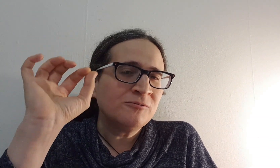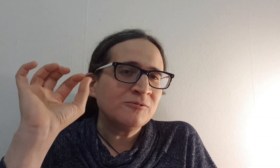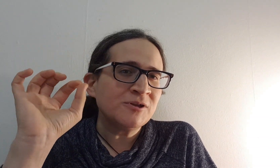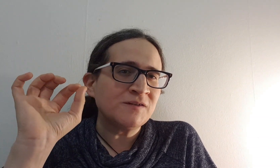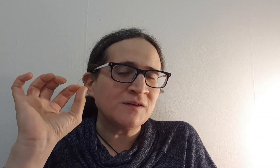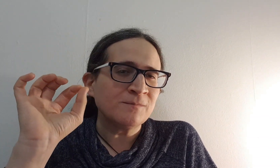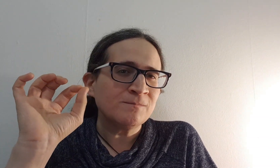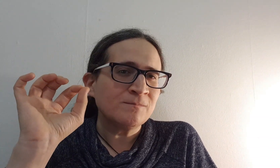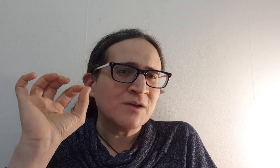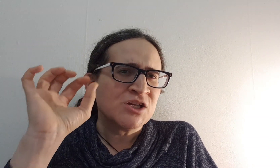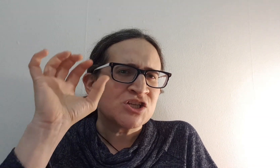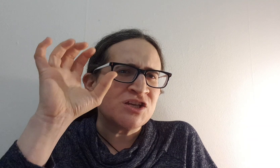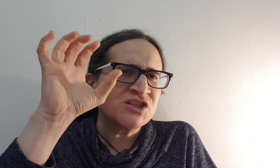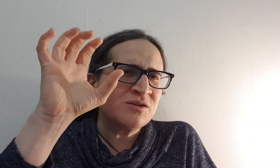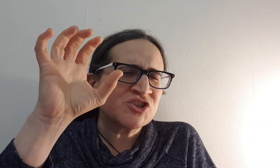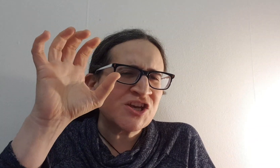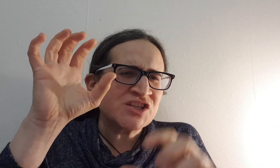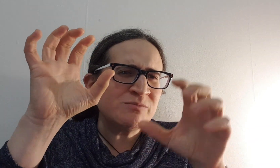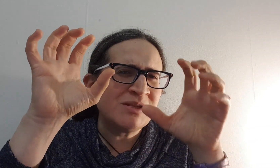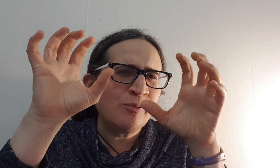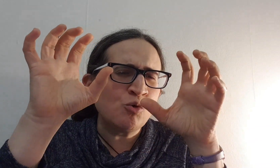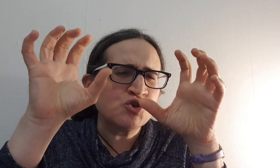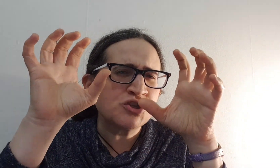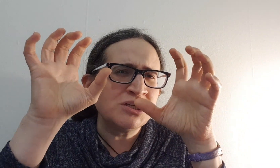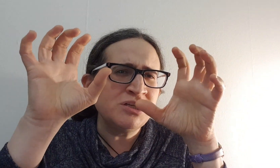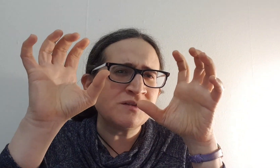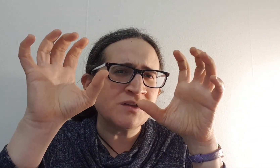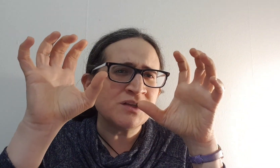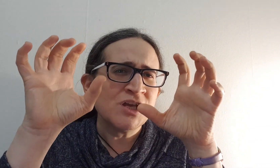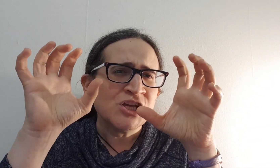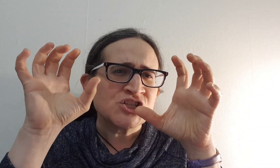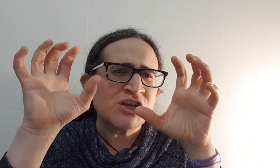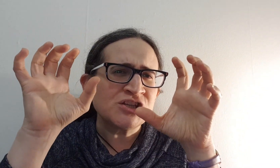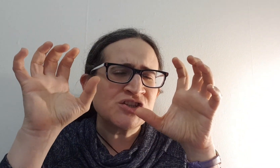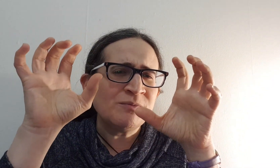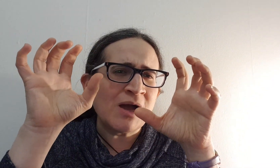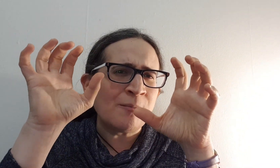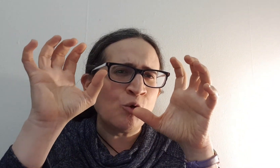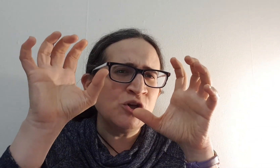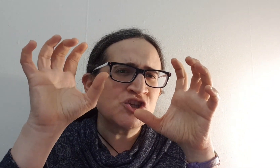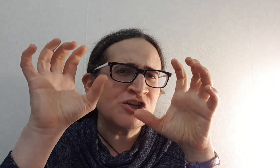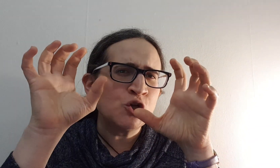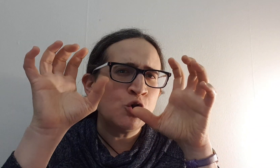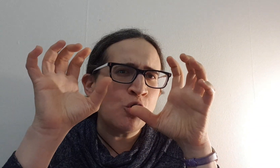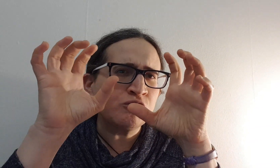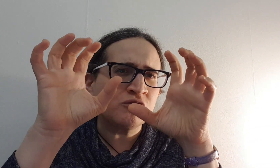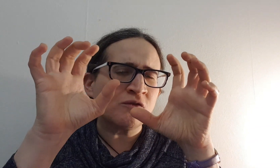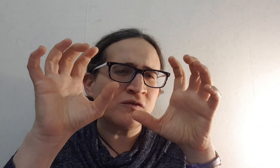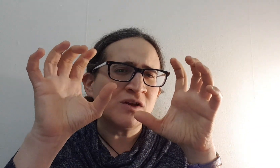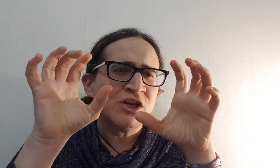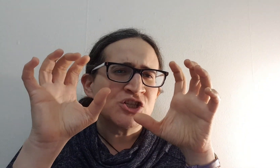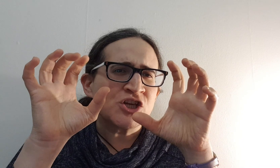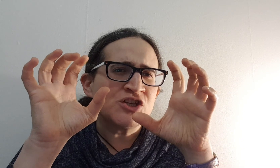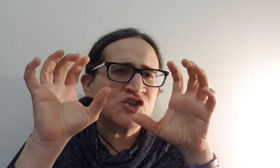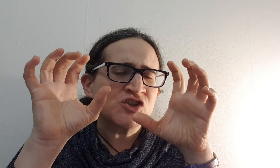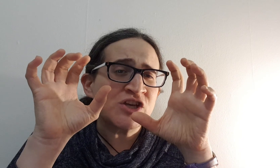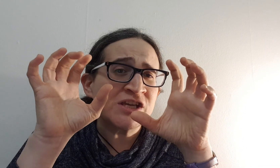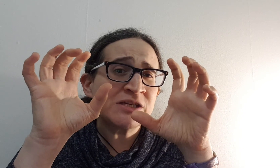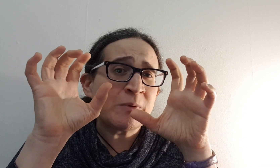איתי שאנשים דיברו שלילי איתי שאנשים אמרו לי שאני לא טוב שאנשים